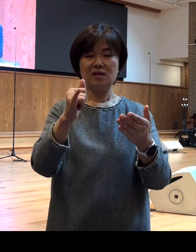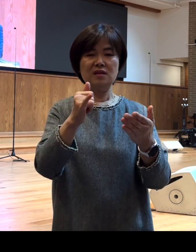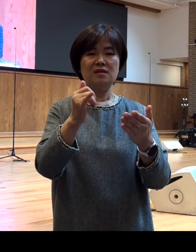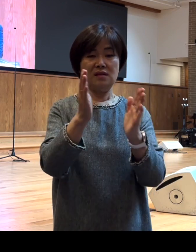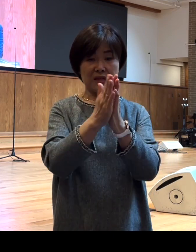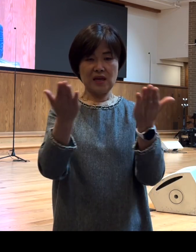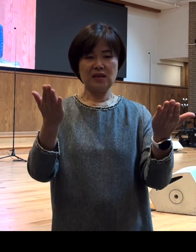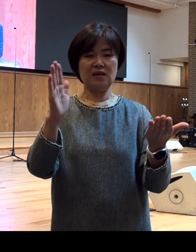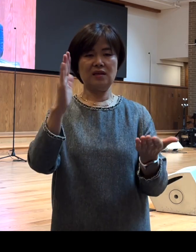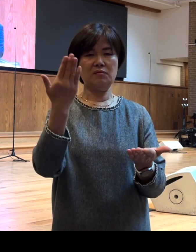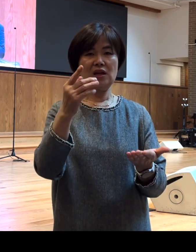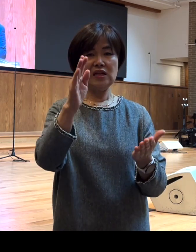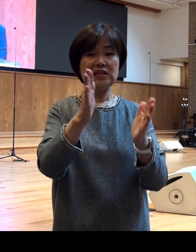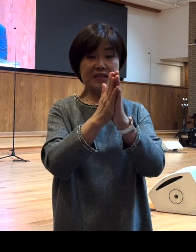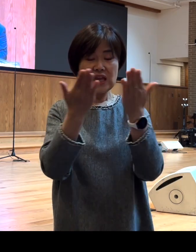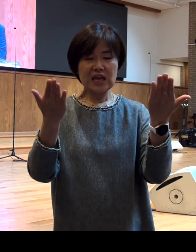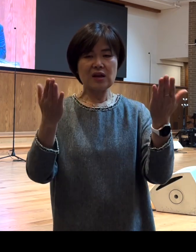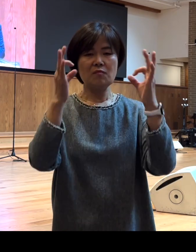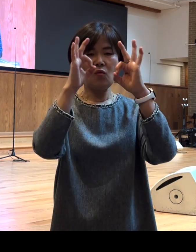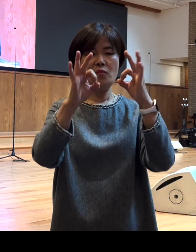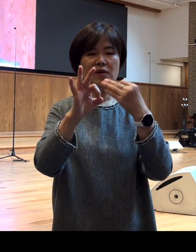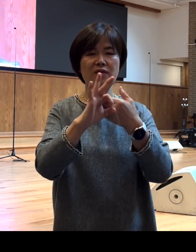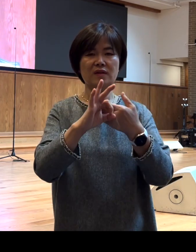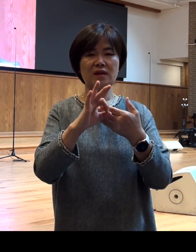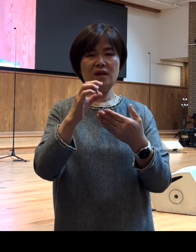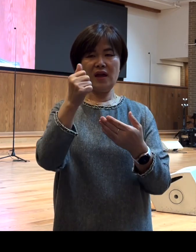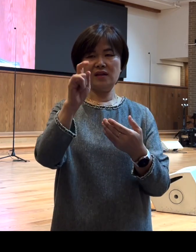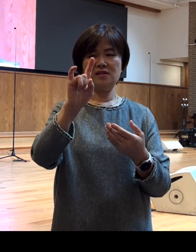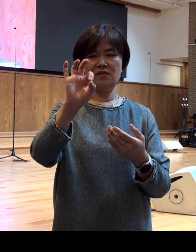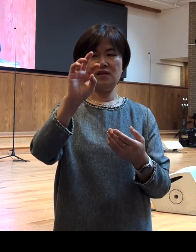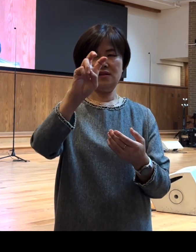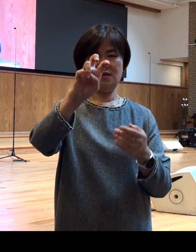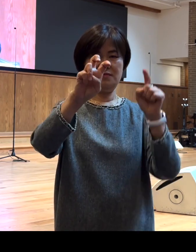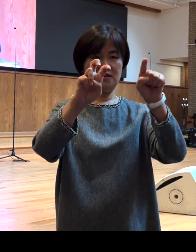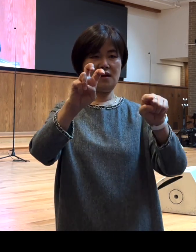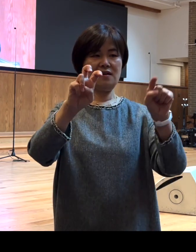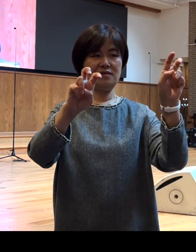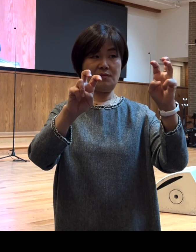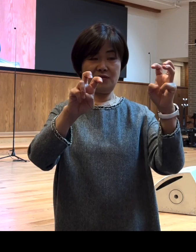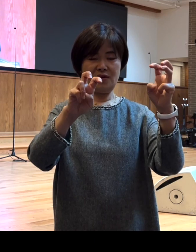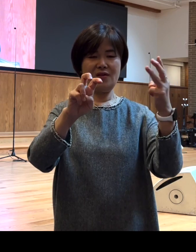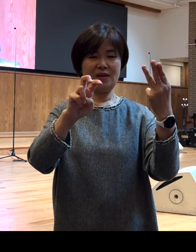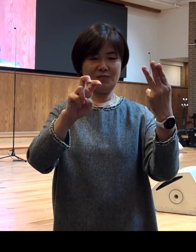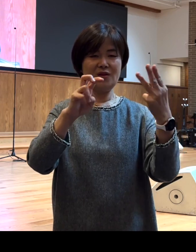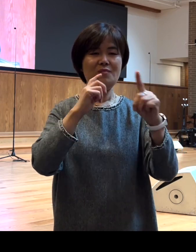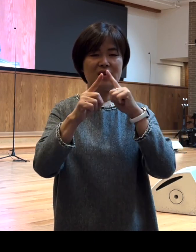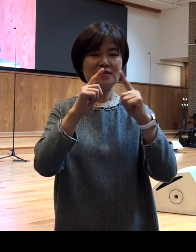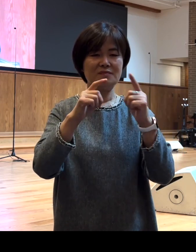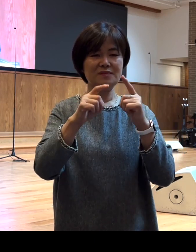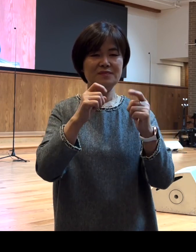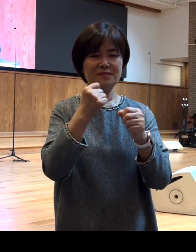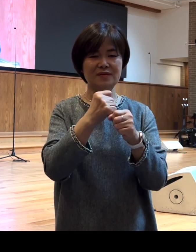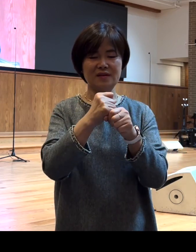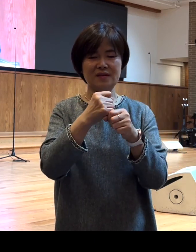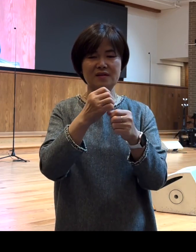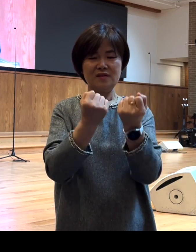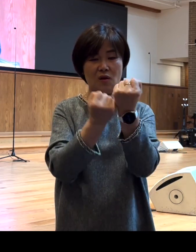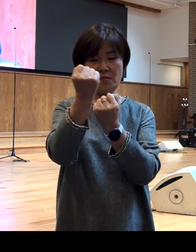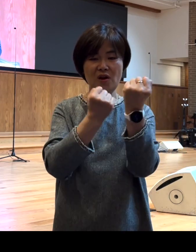그럼 이 사본에 사도행전 20장 3절 말씀에 이런 주석 같은 설명이 이렇게